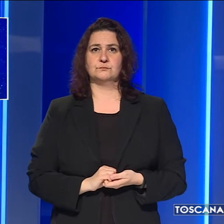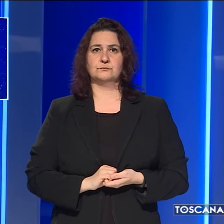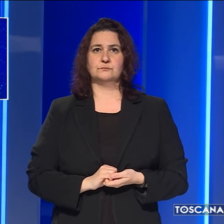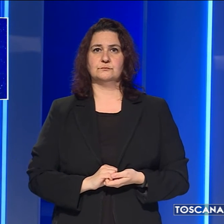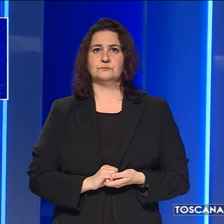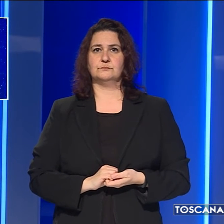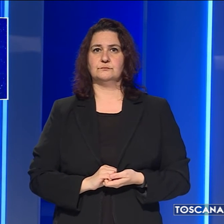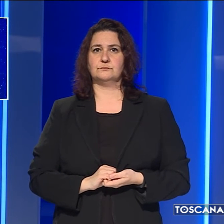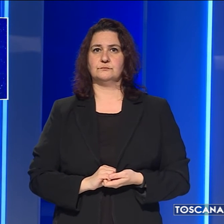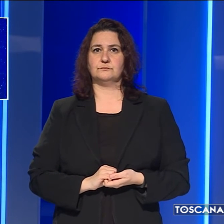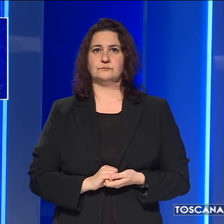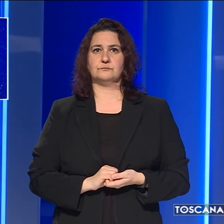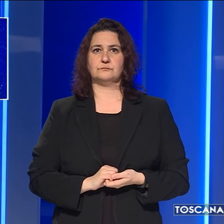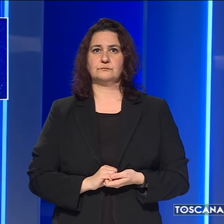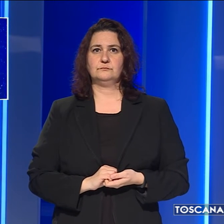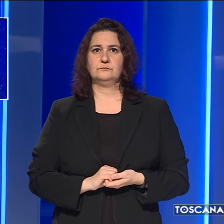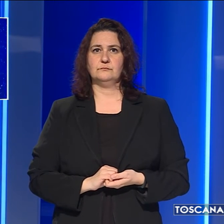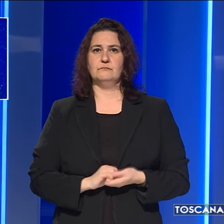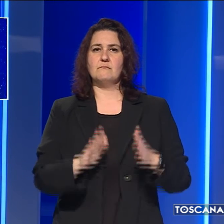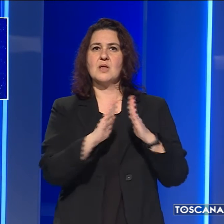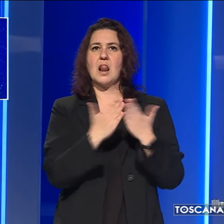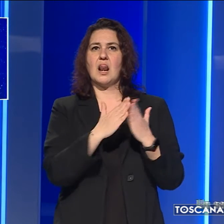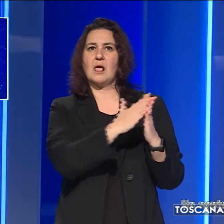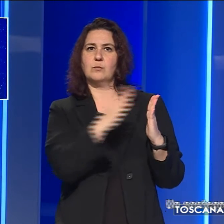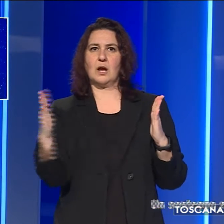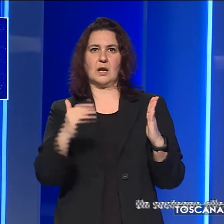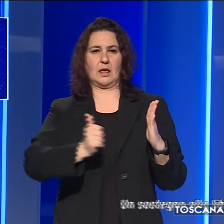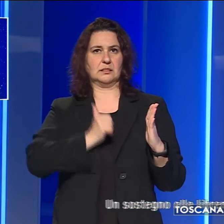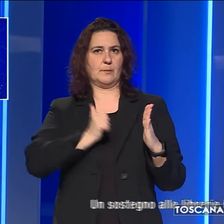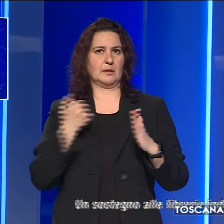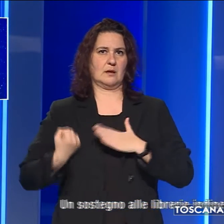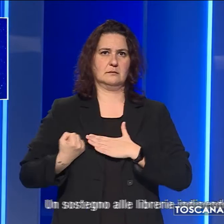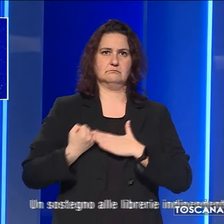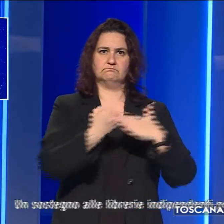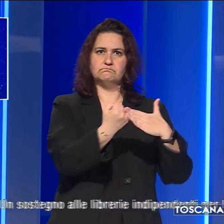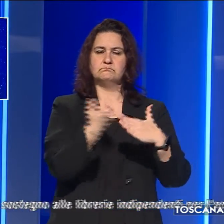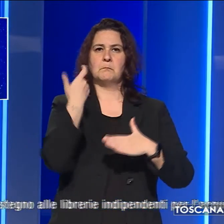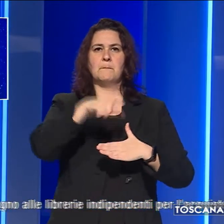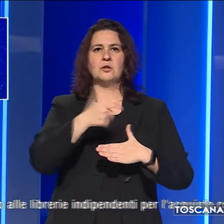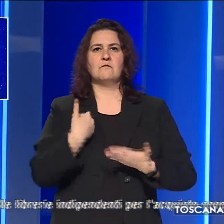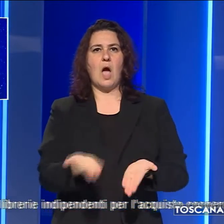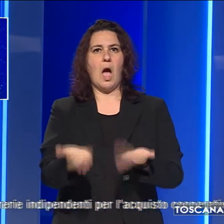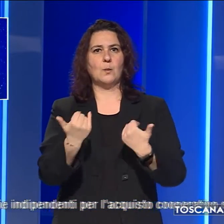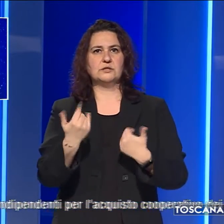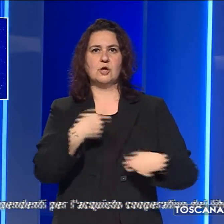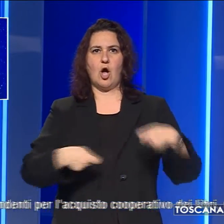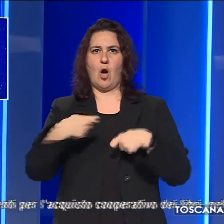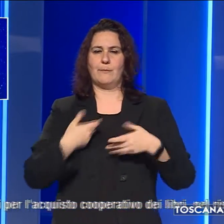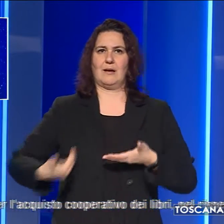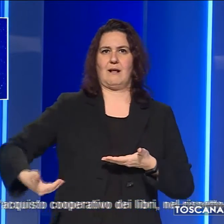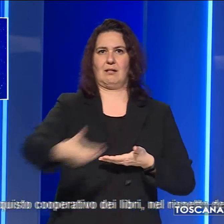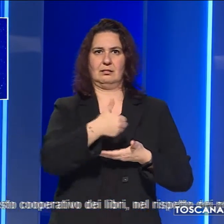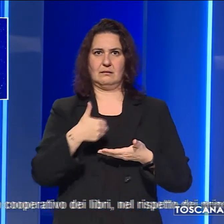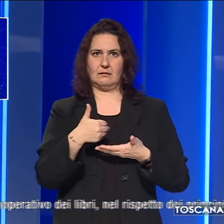Un sostegno alle librerie indipendenti per l'acquisto cooperativo dei libri nel